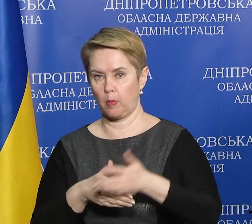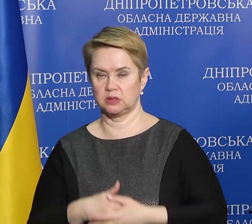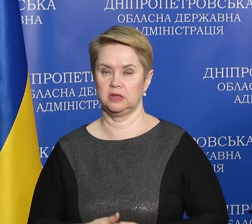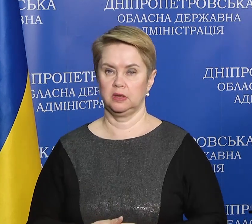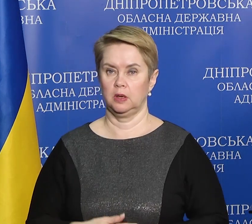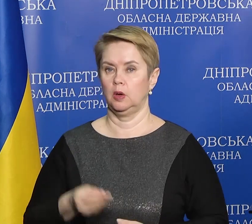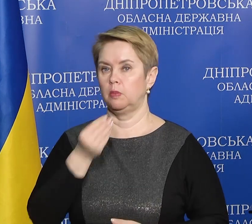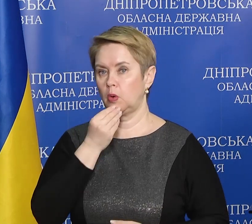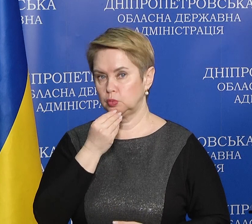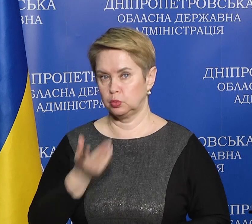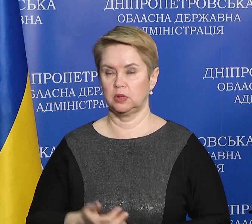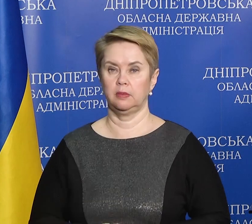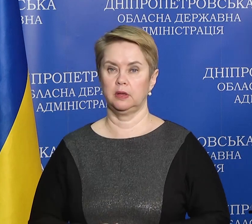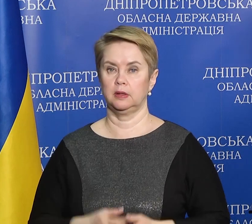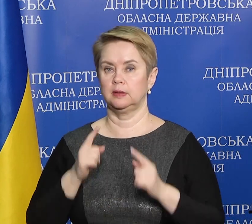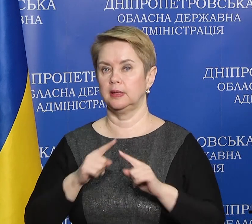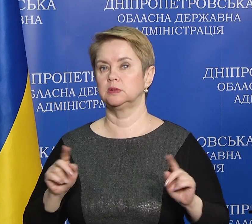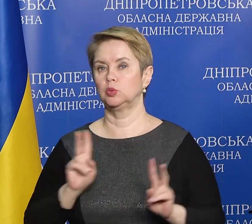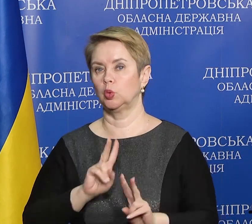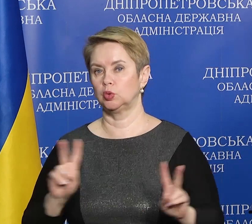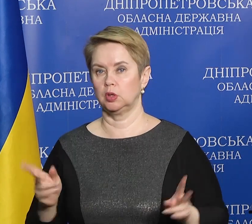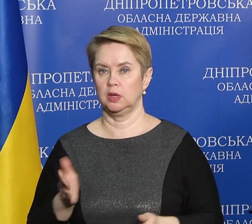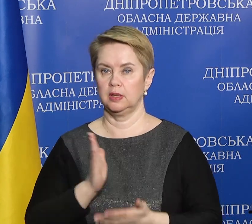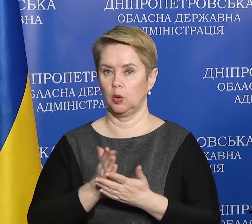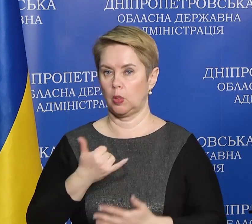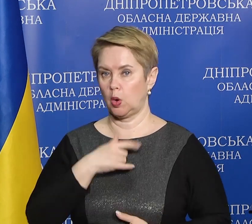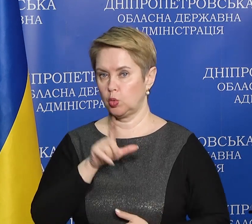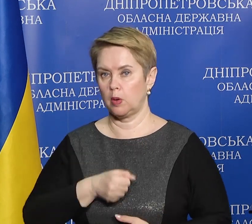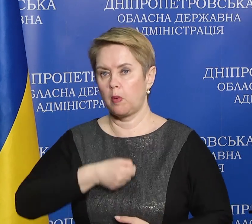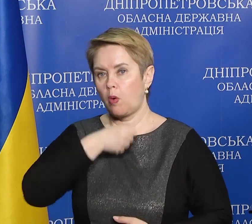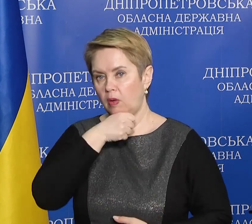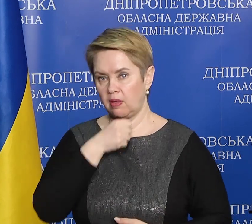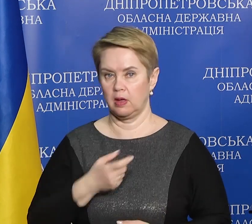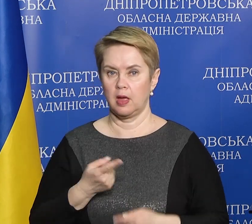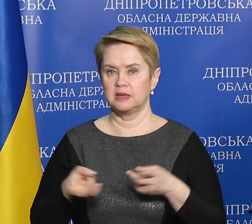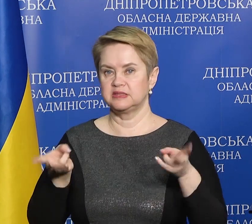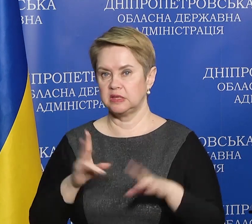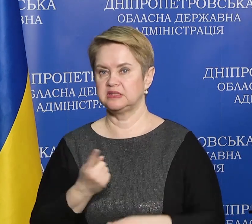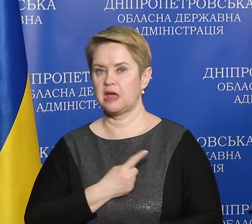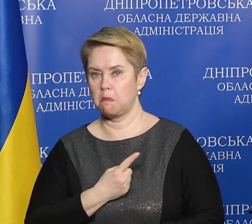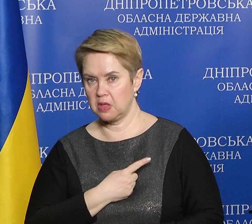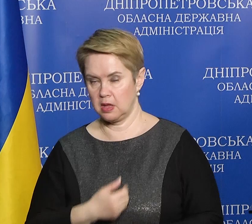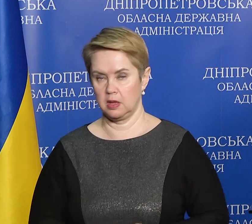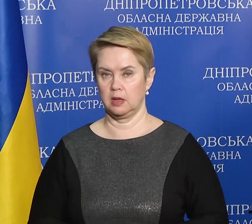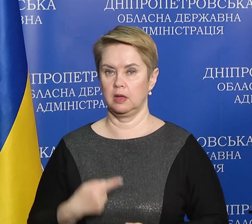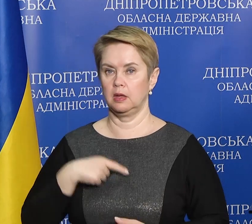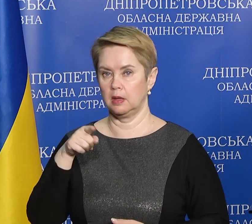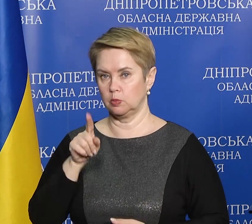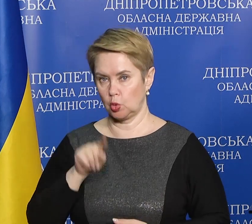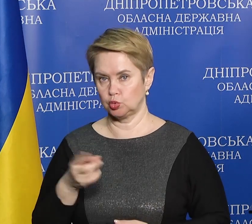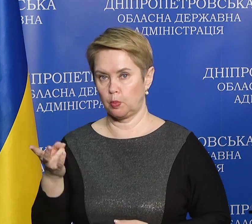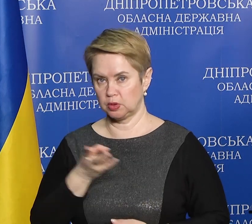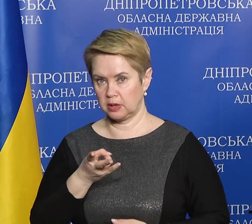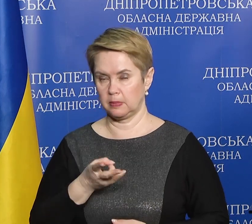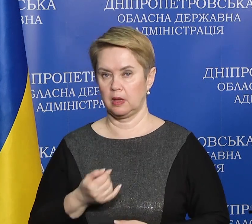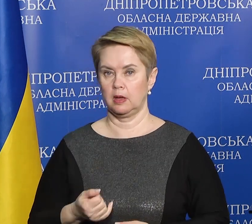продуктами харчування. Десь хтось, є у нас люди похилого віку, які залишились самі, і їм теж